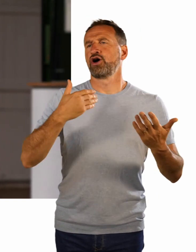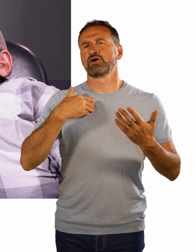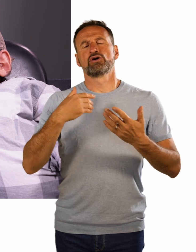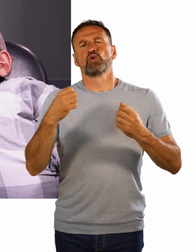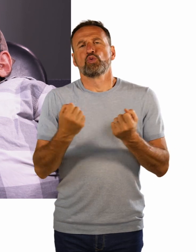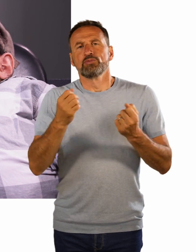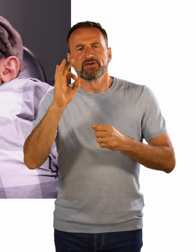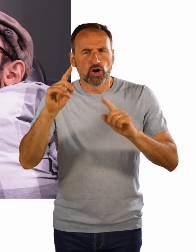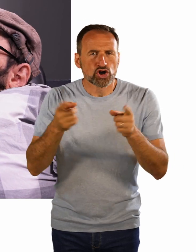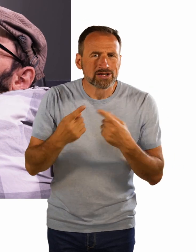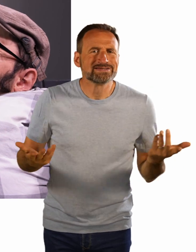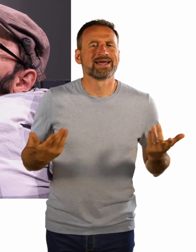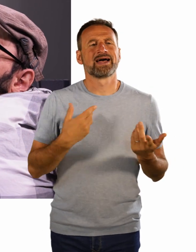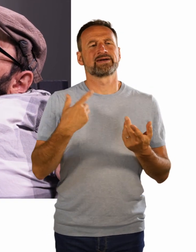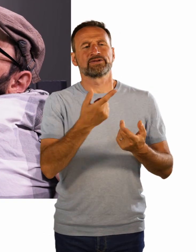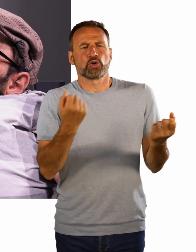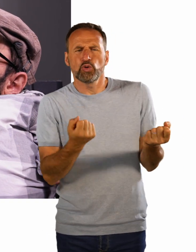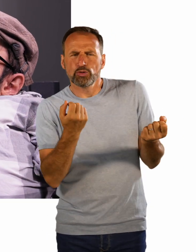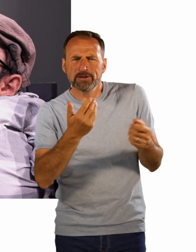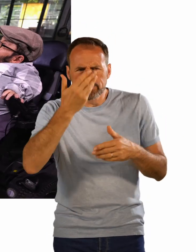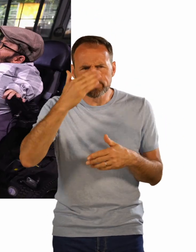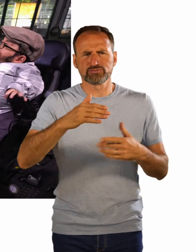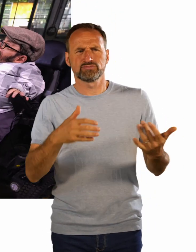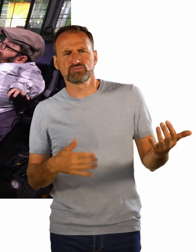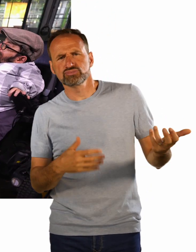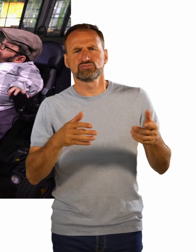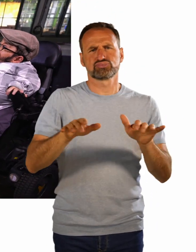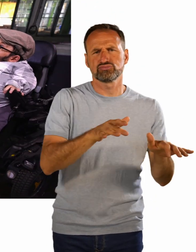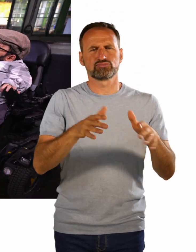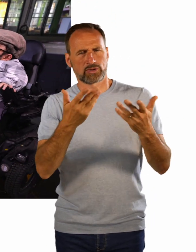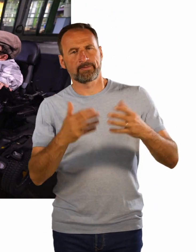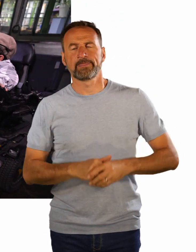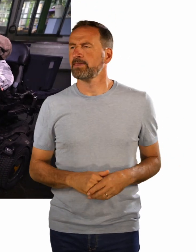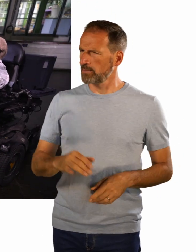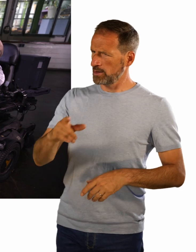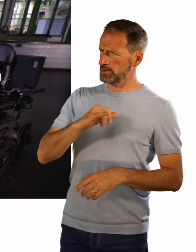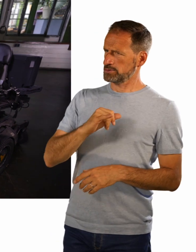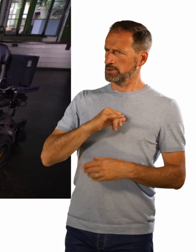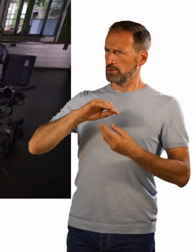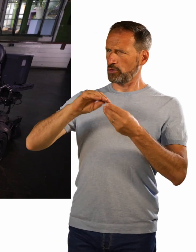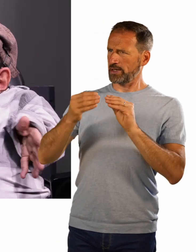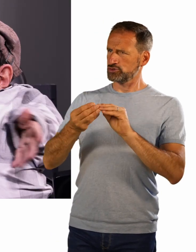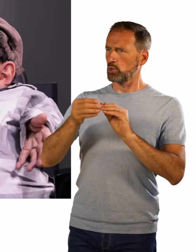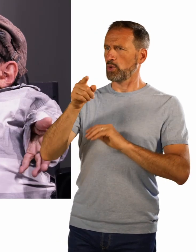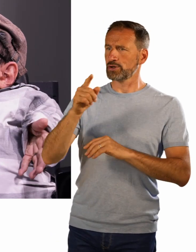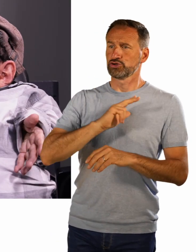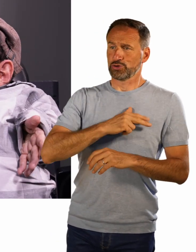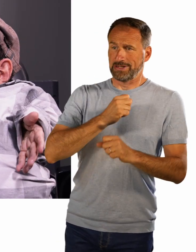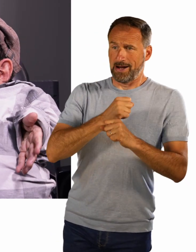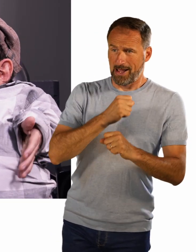Aber das ist ja eigentlich eine interessante Kombo, ne? Also, die soziale Arbeit zu verbinden mit der Kunst im gleichen Verein, ist ja